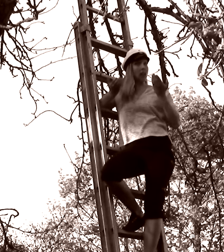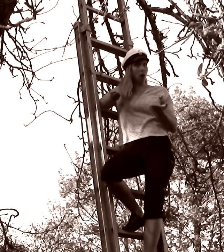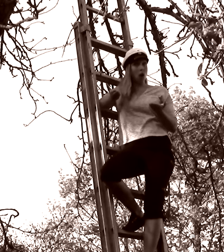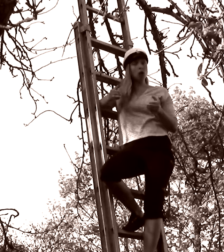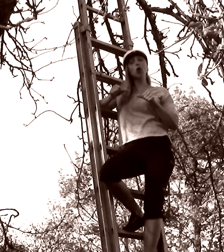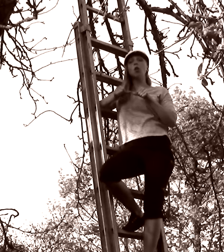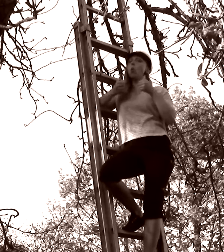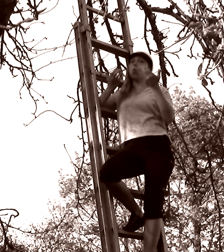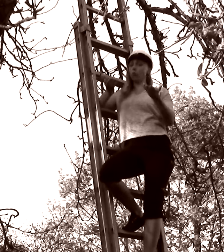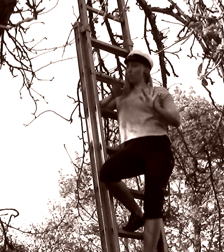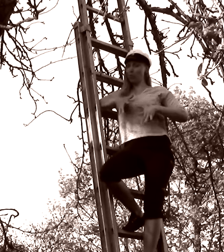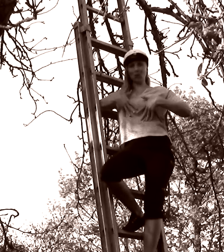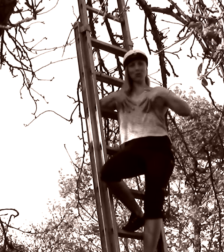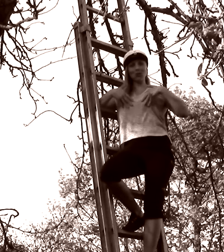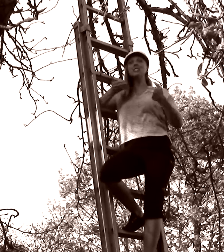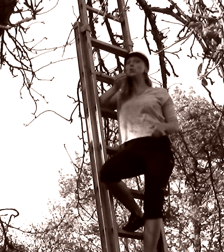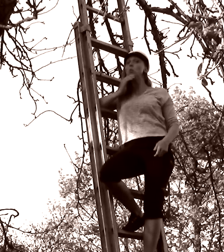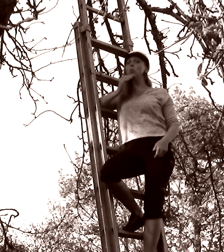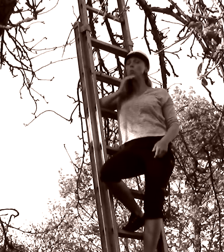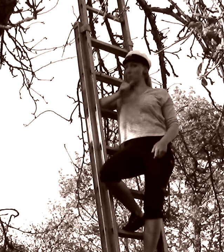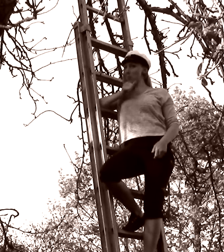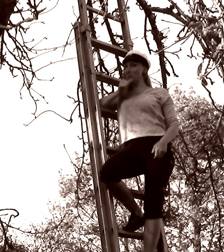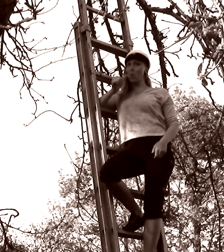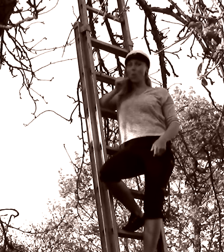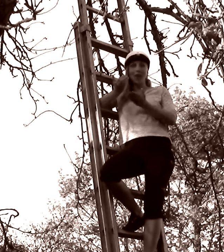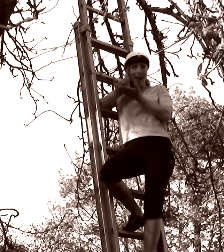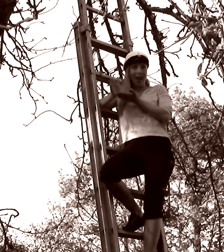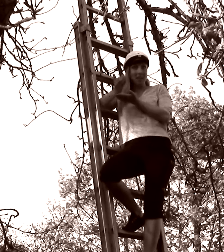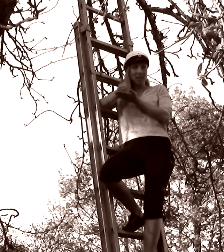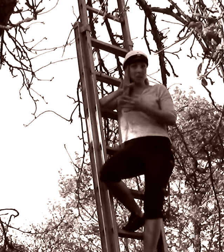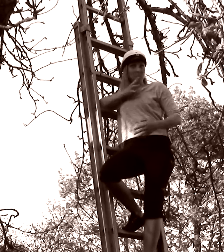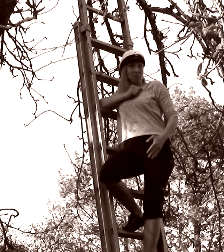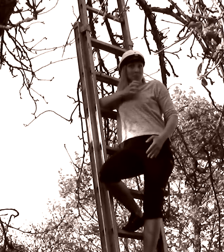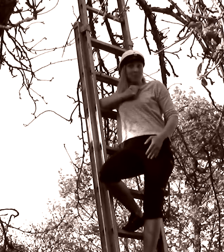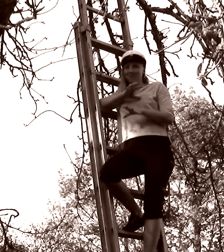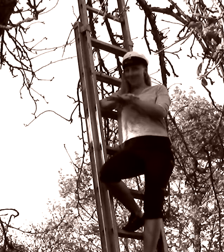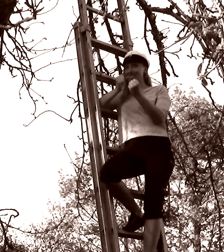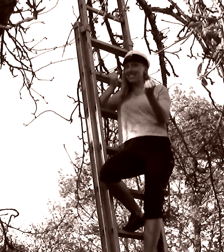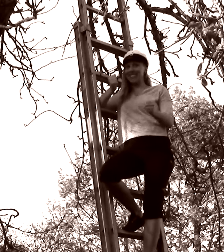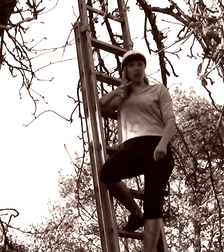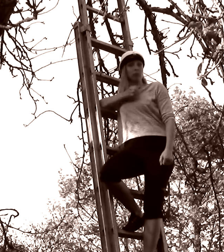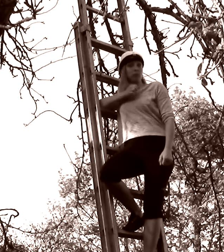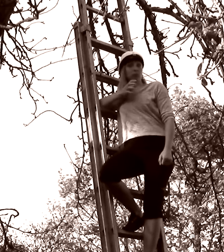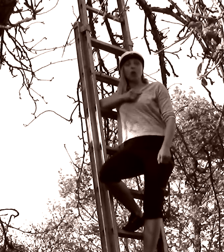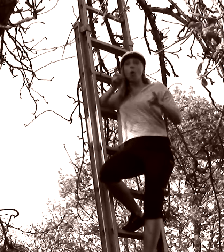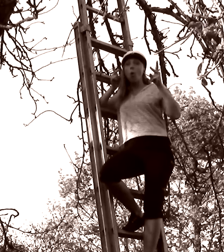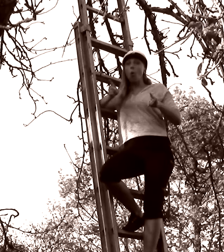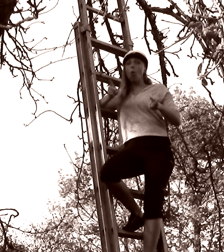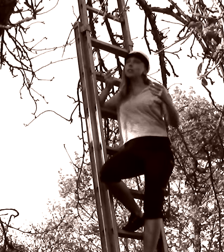dag, låt om oss bröjnas i ungdomens vår En klappa hjärta med friska slag, och den